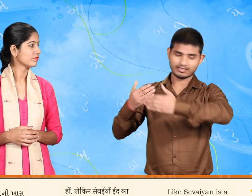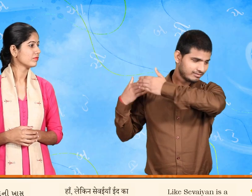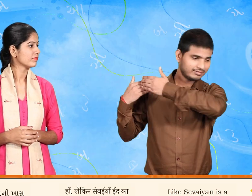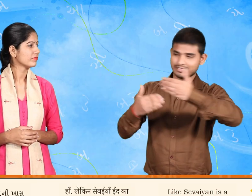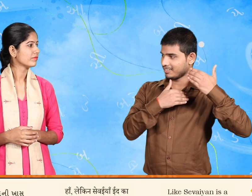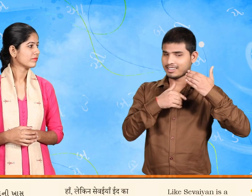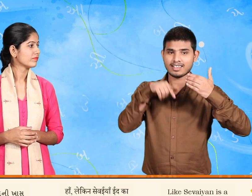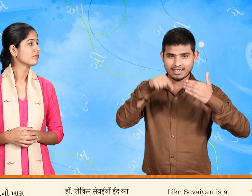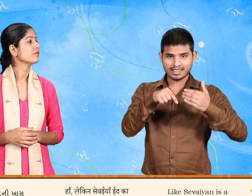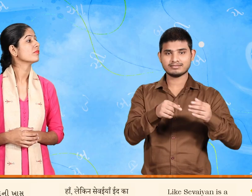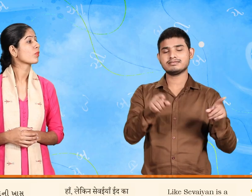ખાસ મેથાઈ છે